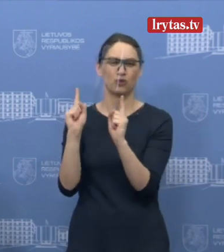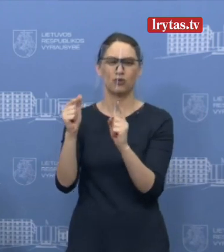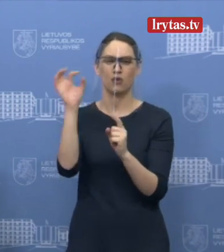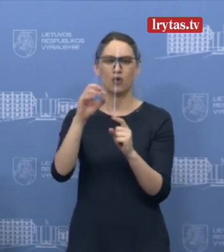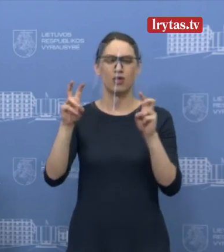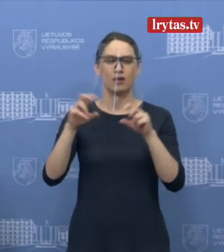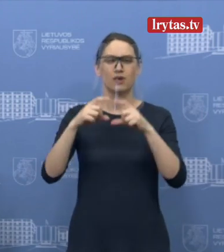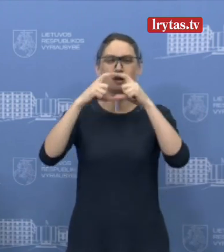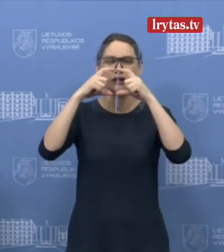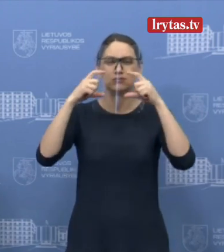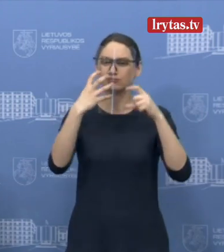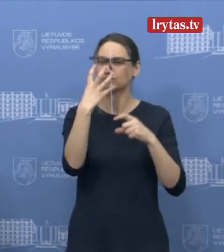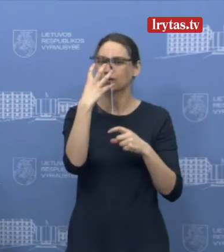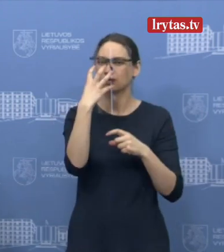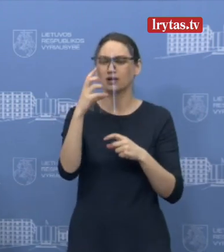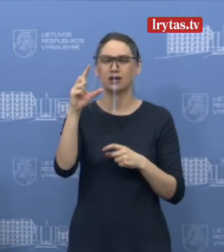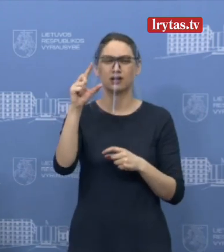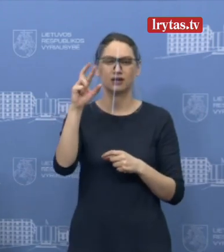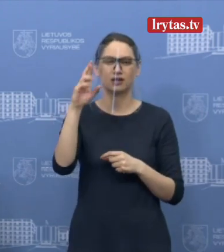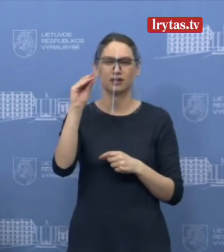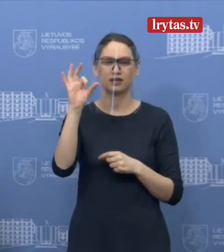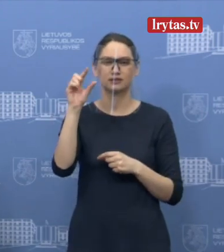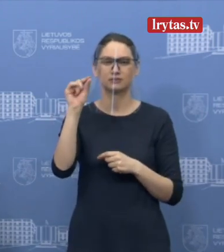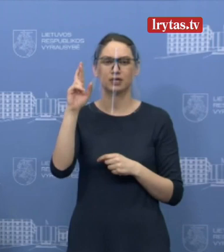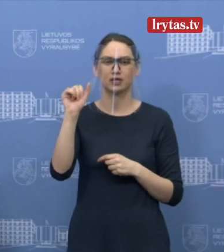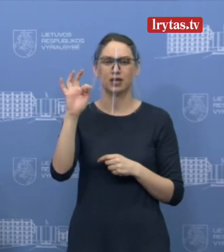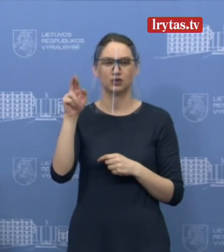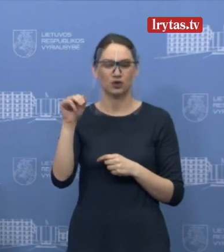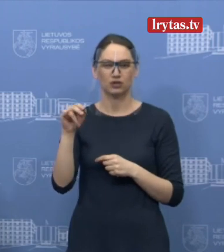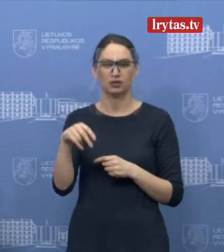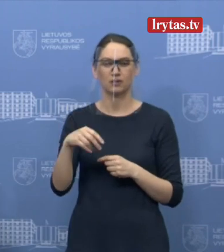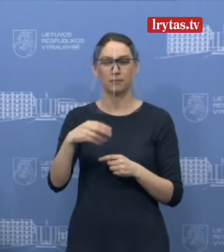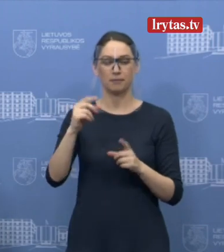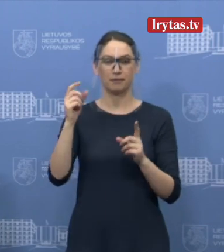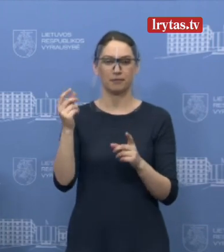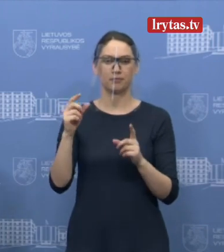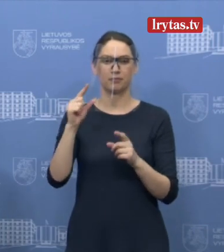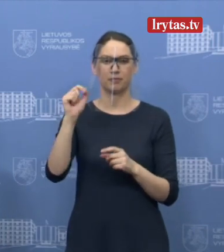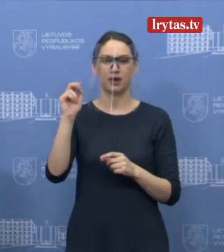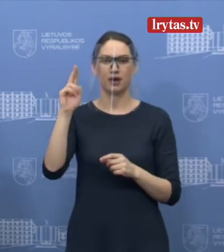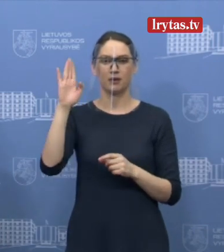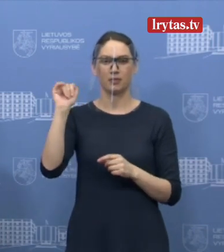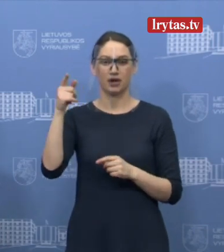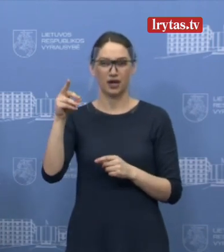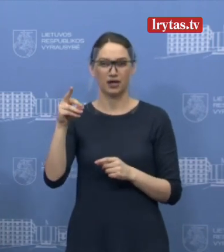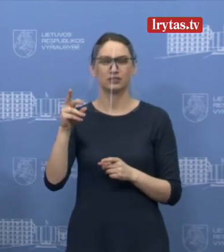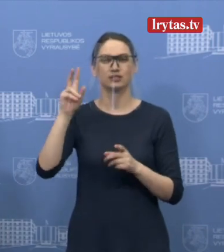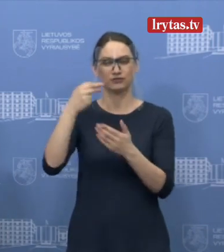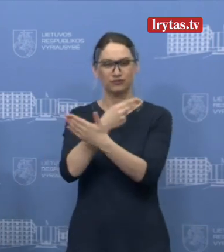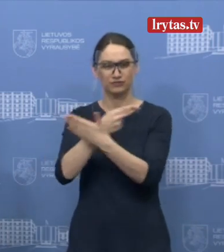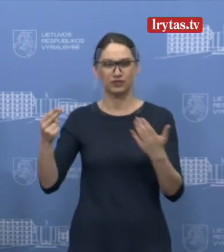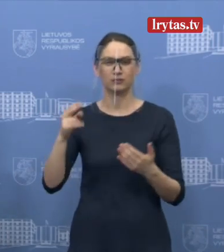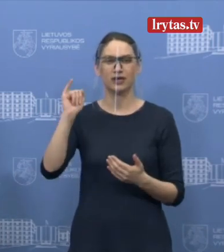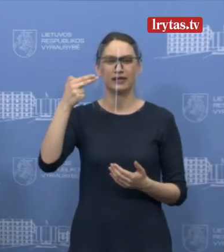respiratorių. Ir tai yra labai džiugu, kad Lietuvos įmonė pabradėja, kuri veikia. Tai Intercedical